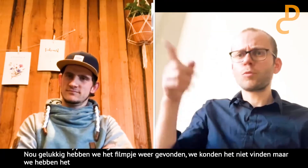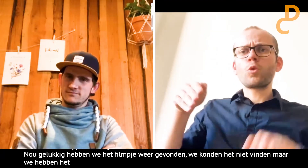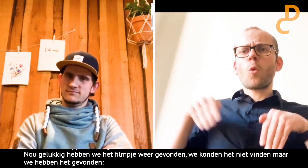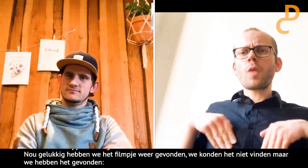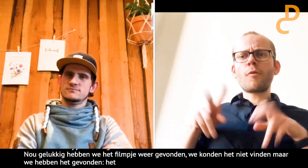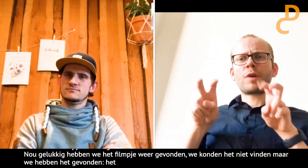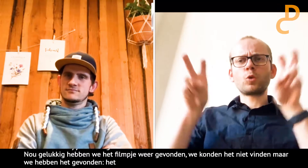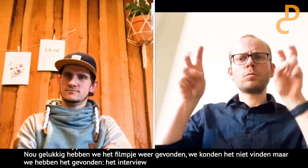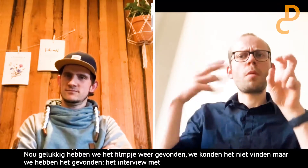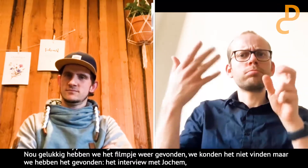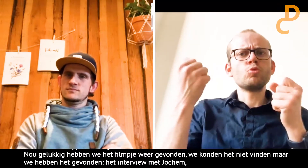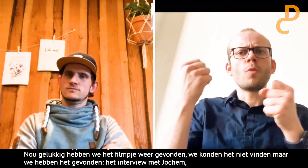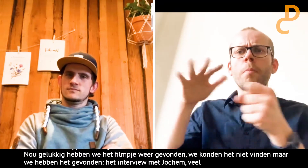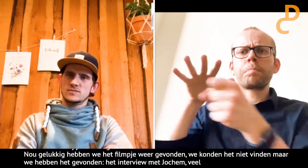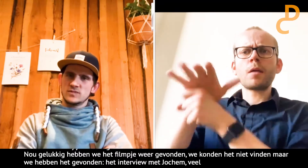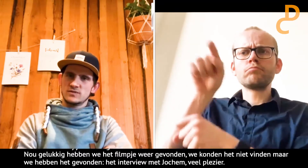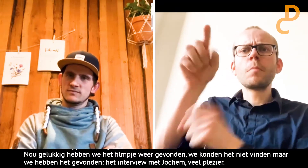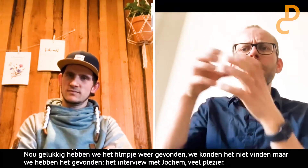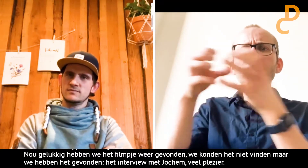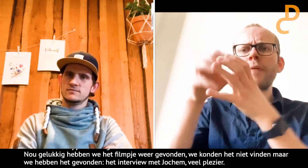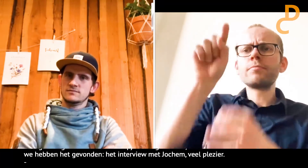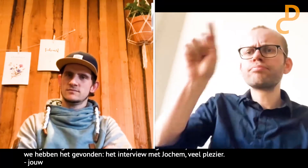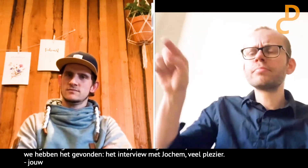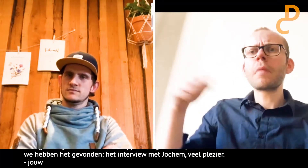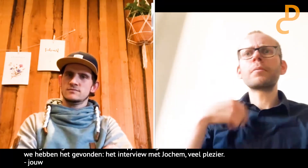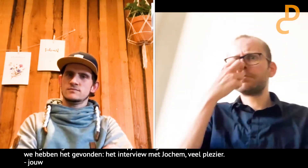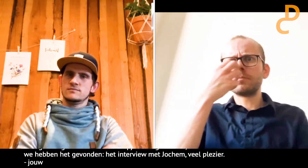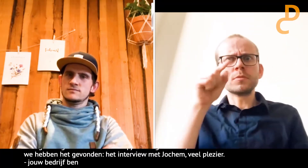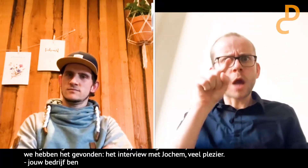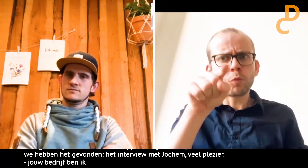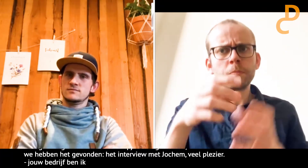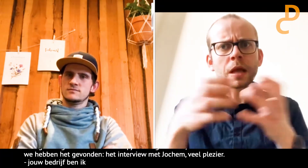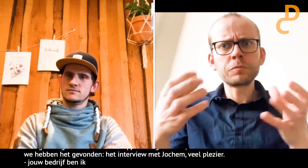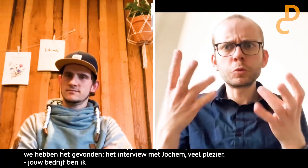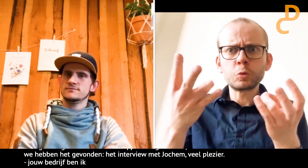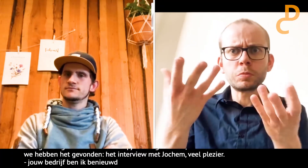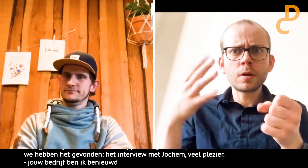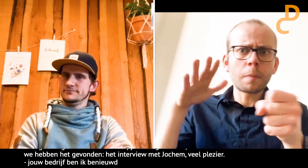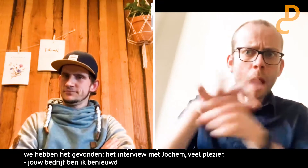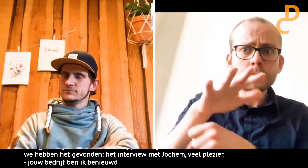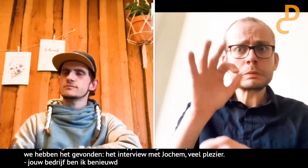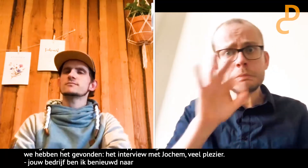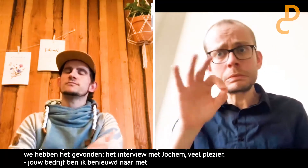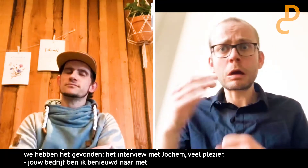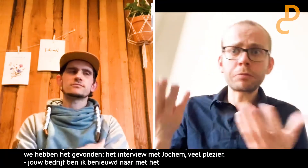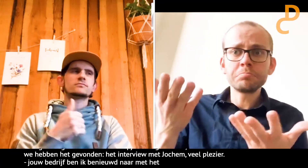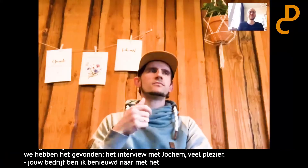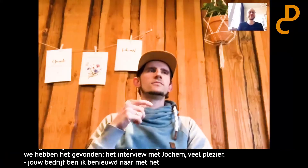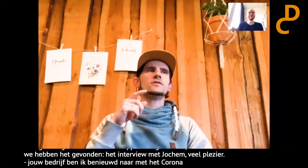Jouw bedrijf, dat ben ik even benieuwd naar met deze coronavirus en andere bedrijven. Hoe zit dat met jouw bedrijf? Heeft dat ook erge